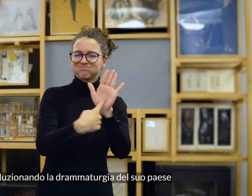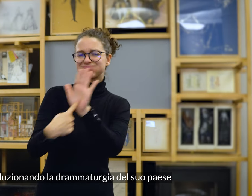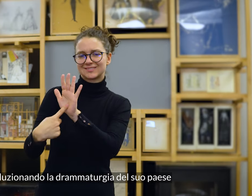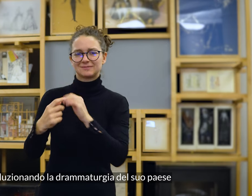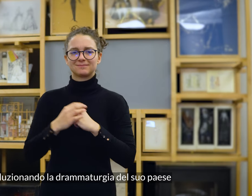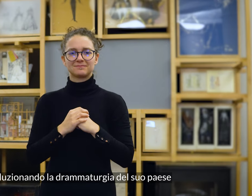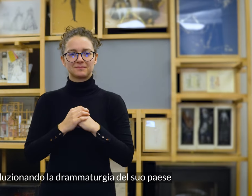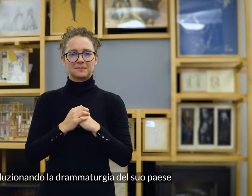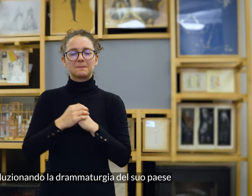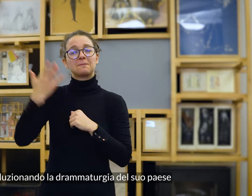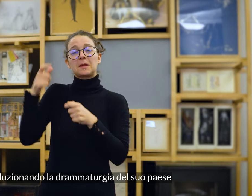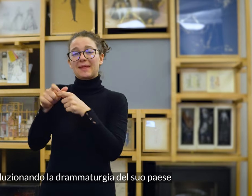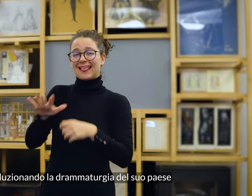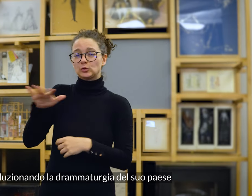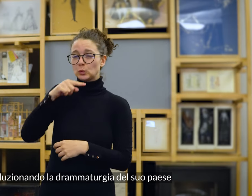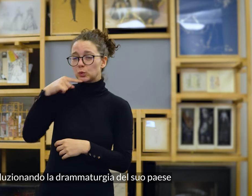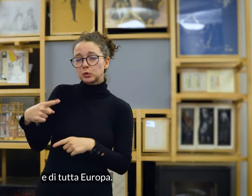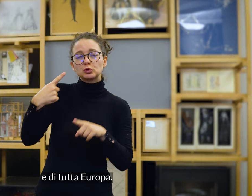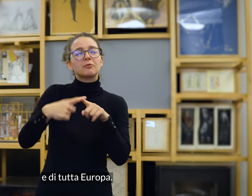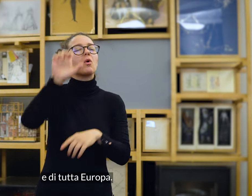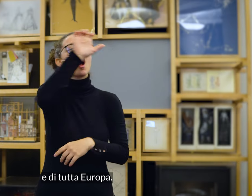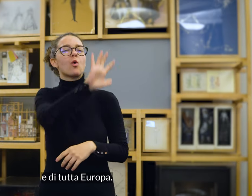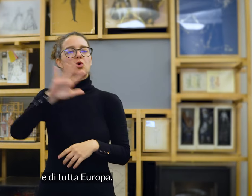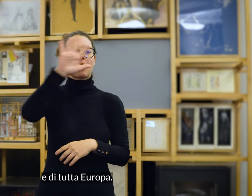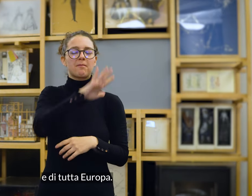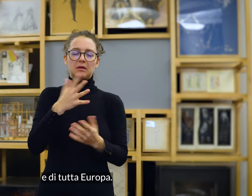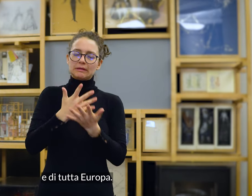drammaturgia del suo paese e di tutta Europa.